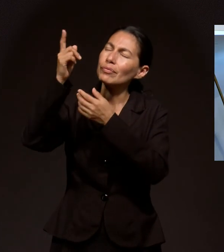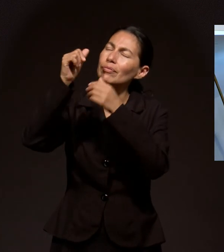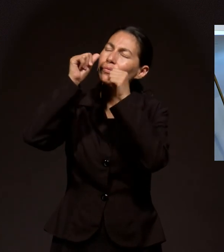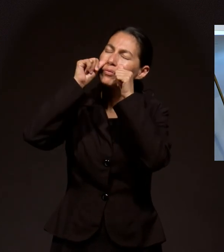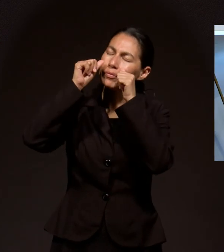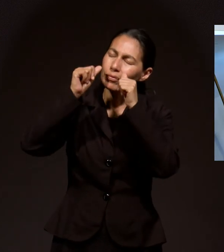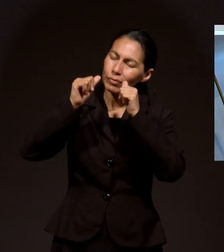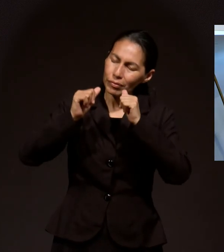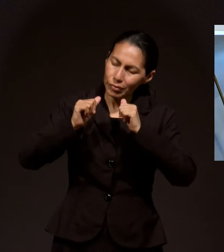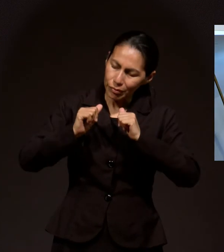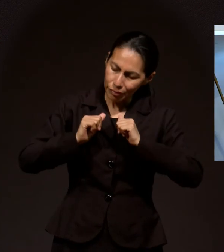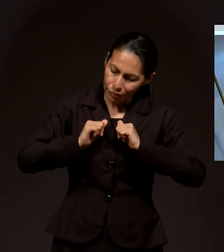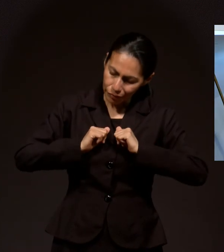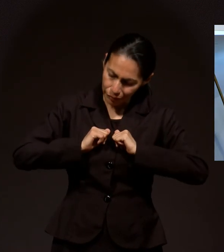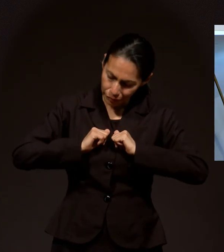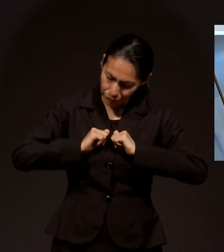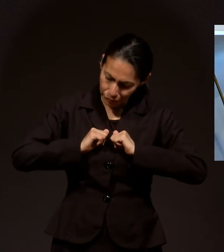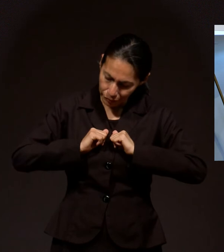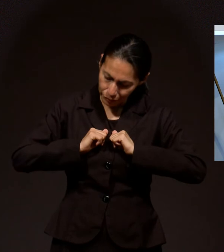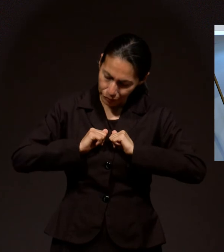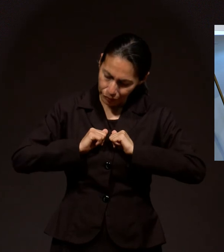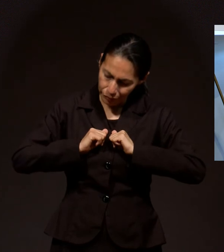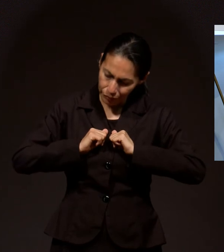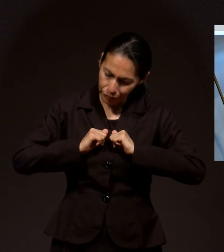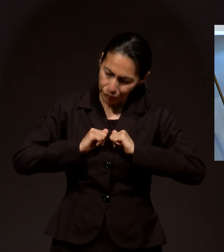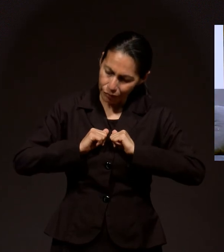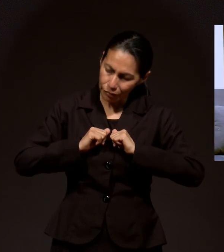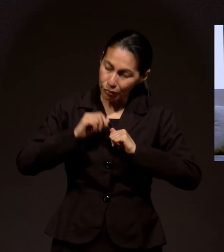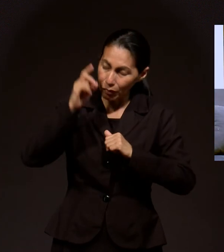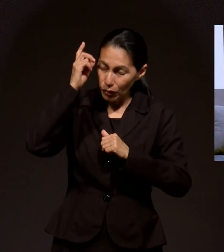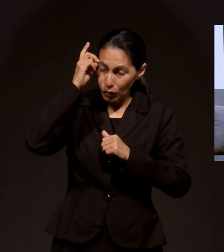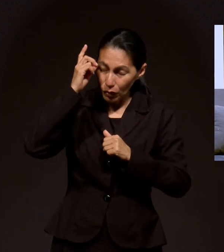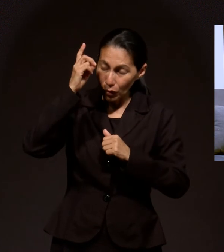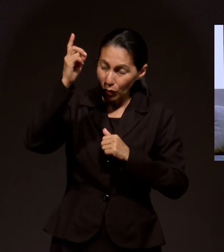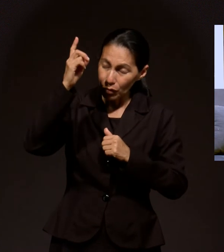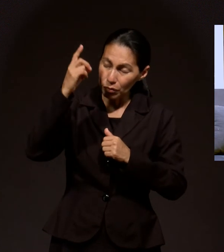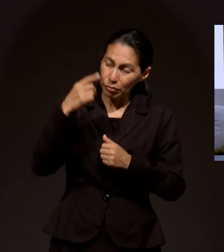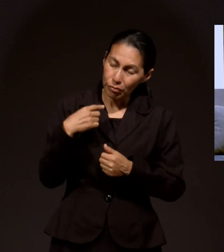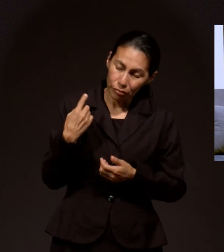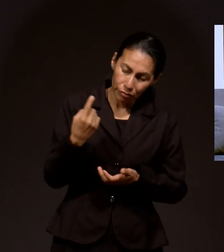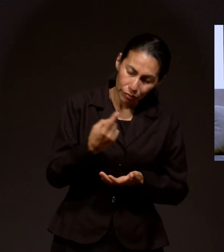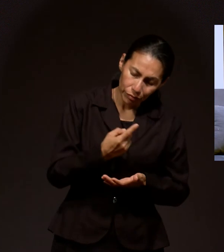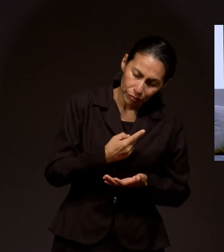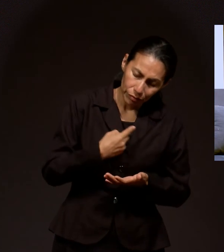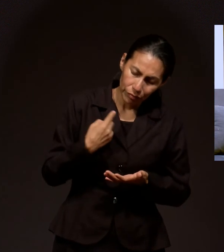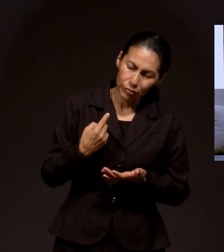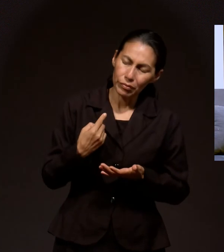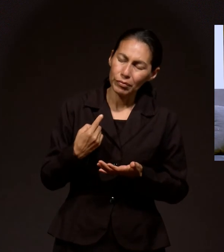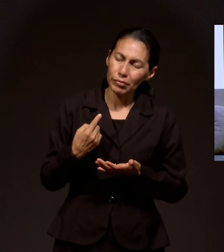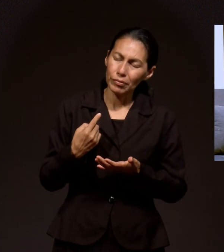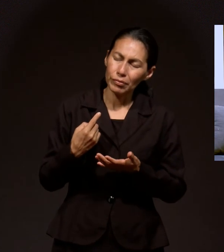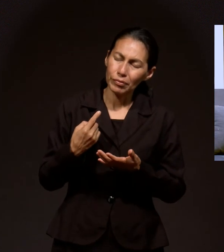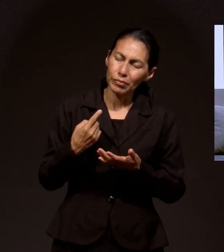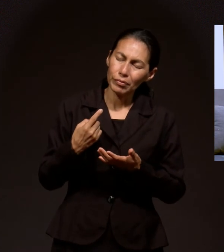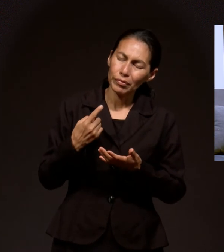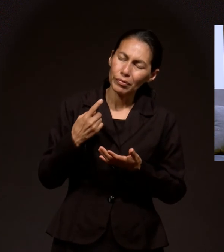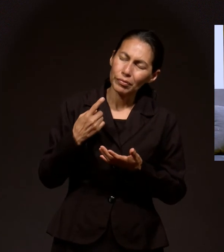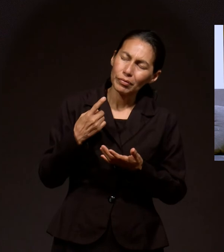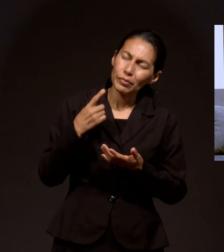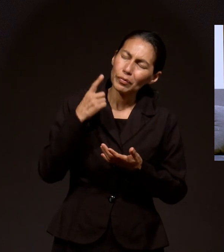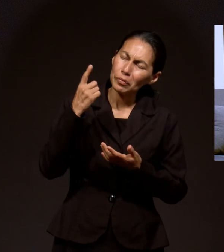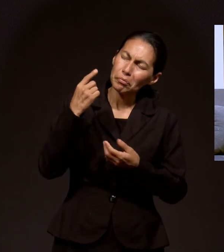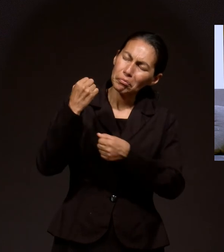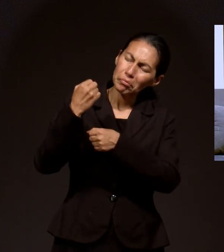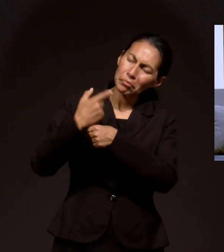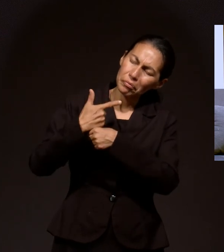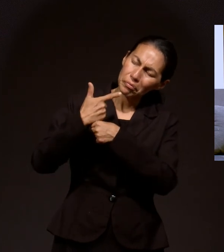Gracias por la comunicación Proactiva Que hay entre Nuestro Dios Y nosotros Te has dado cuenta